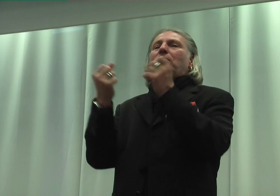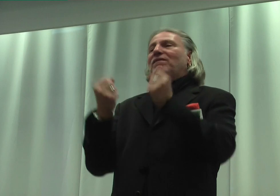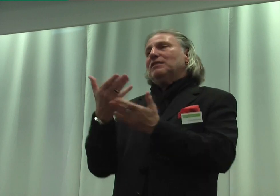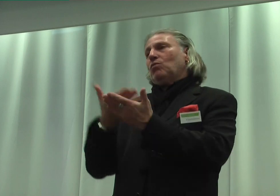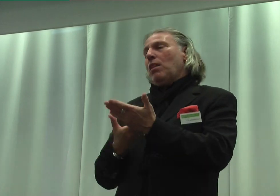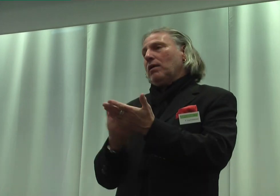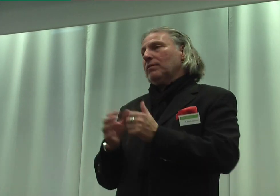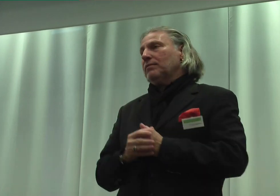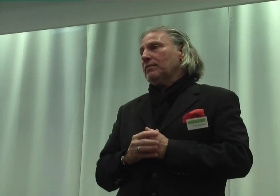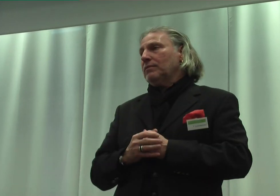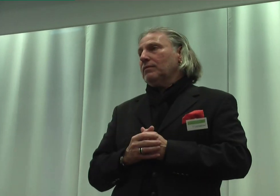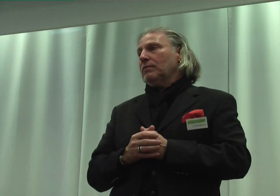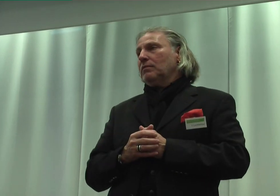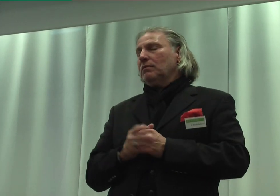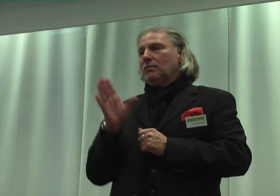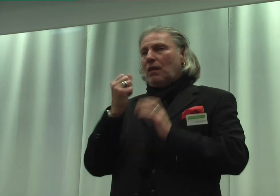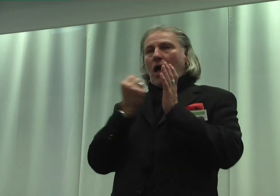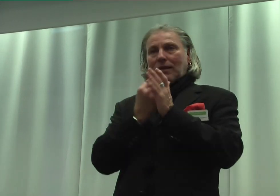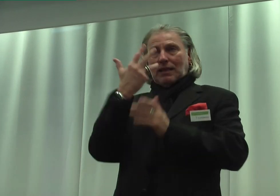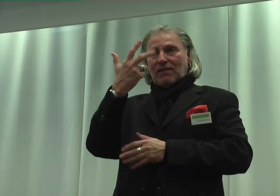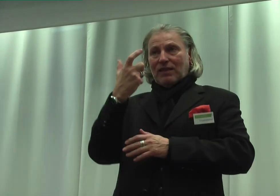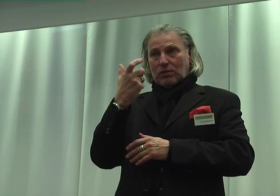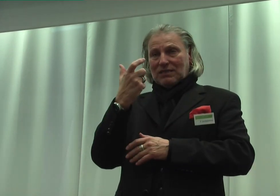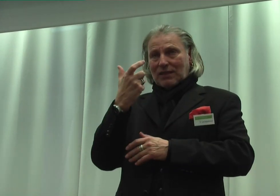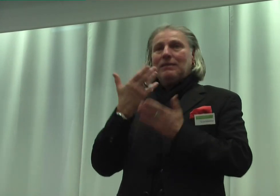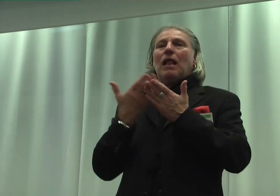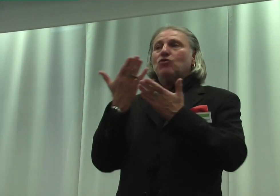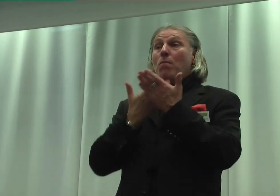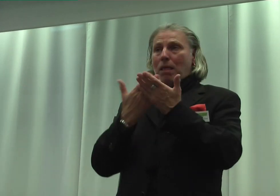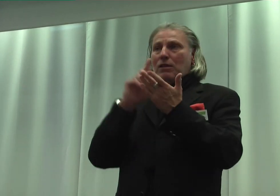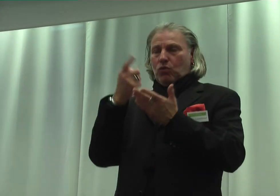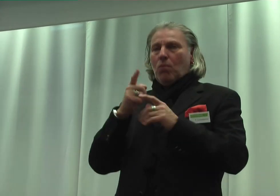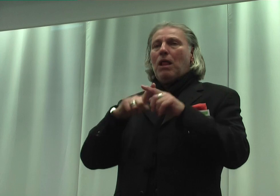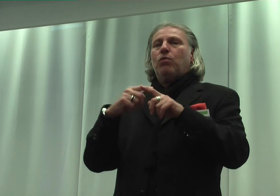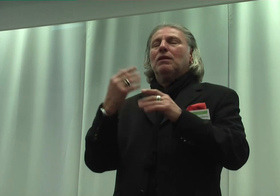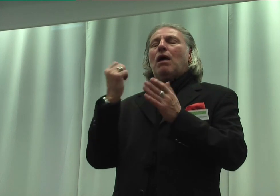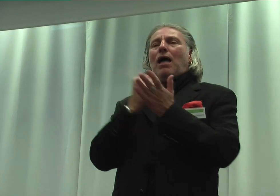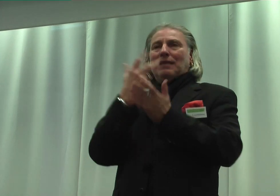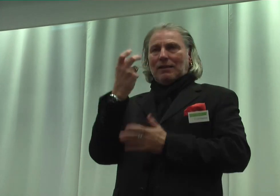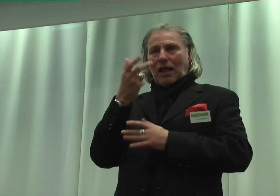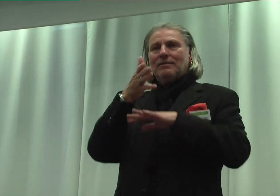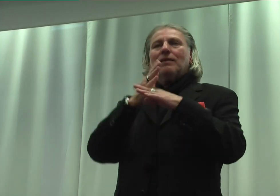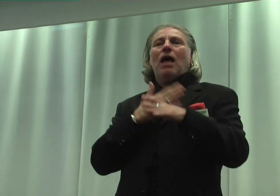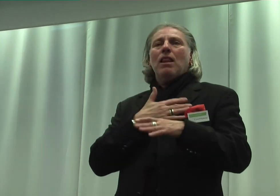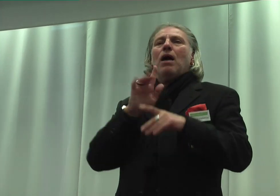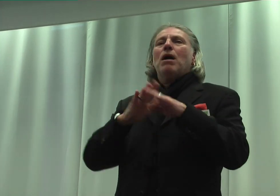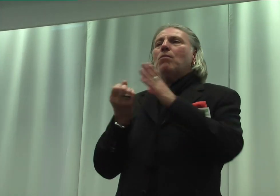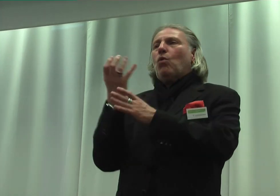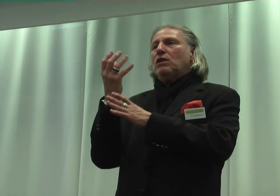In den Artikeln 2, Artikel oder Bildungskommission und alles nicht teilhaben auf Kulturkommission, sowie eine